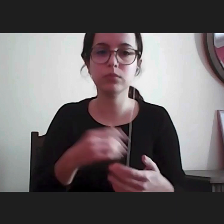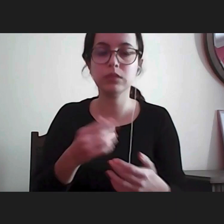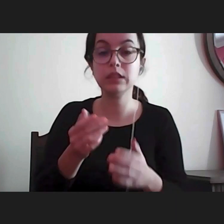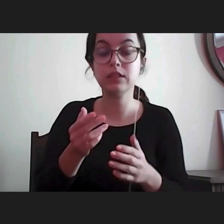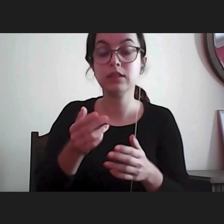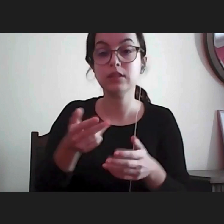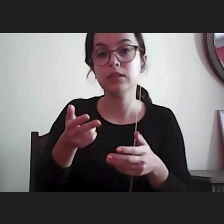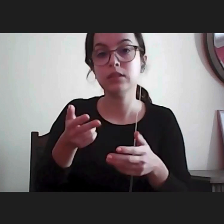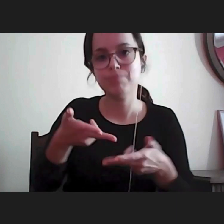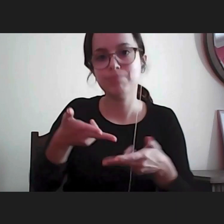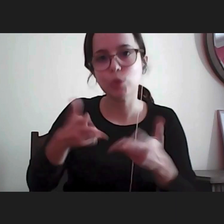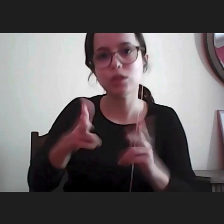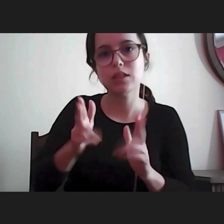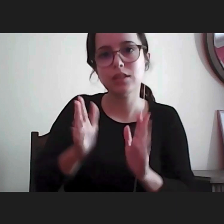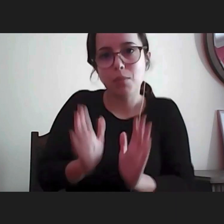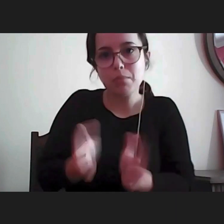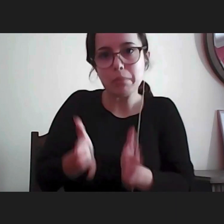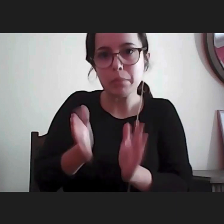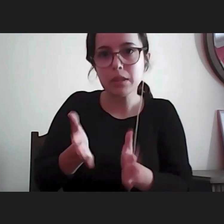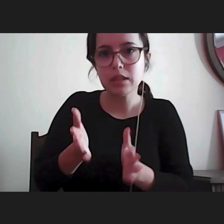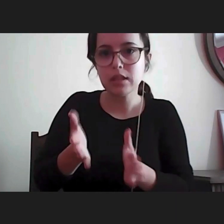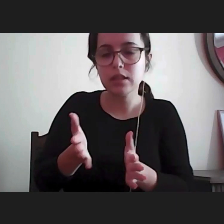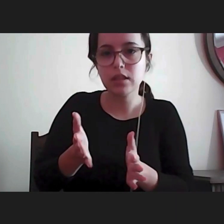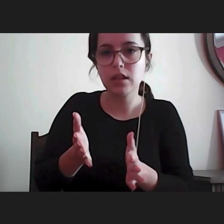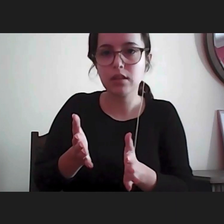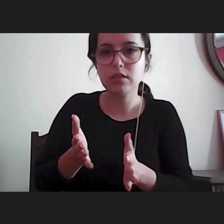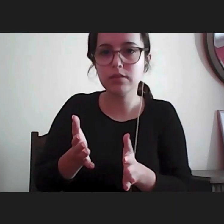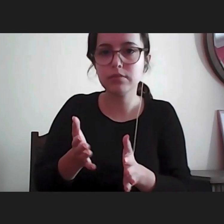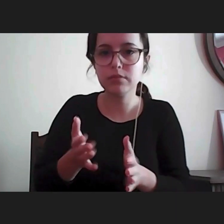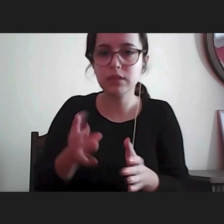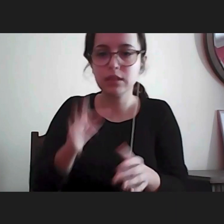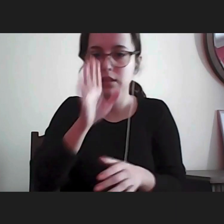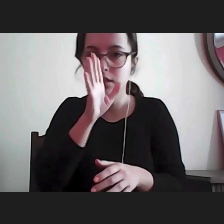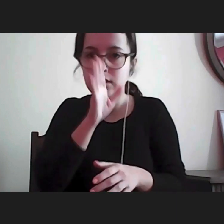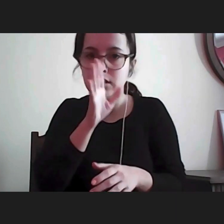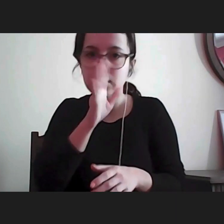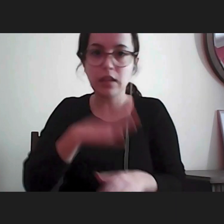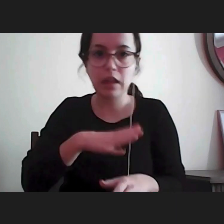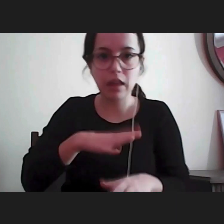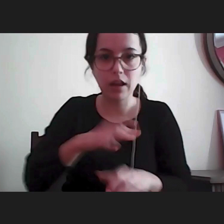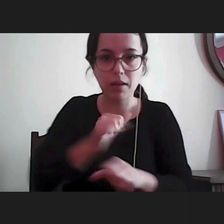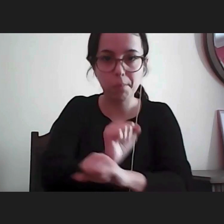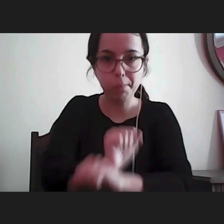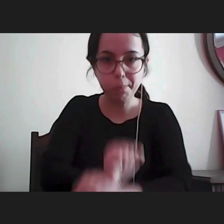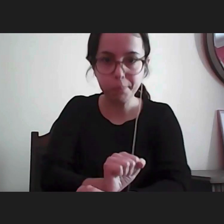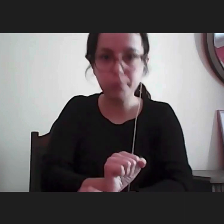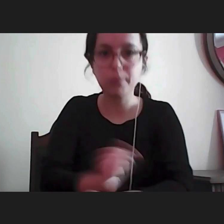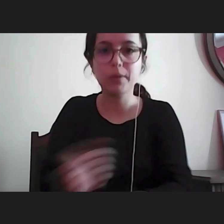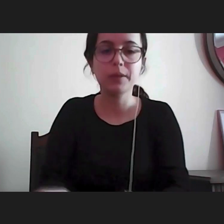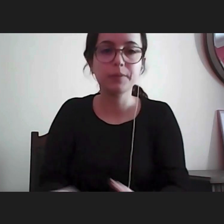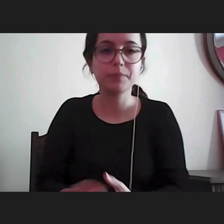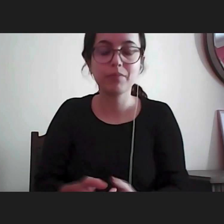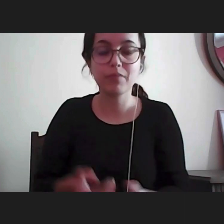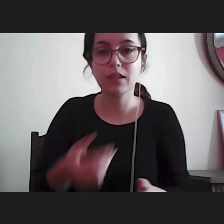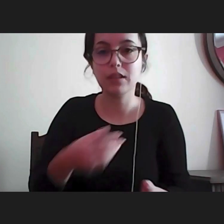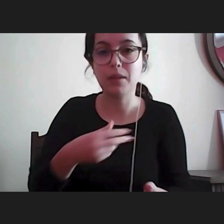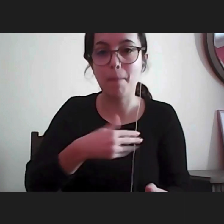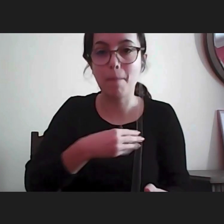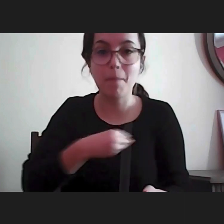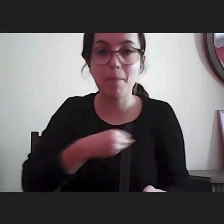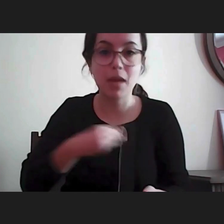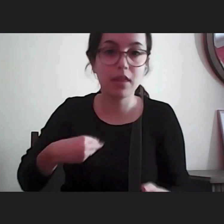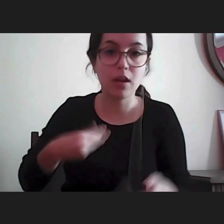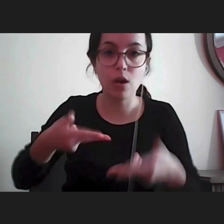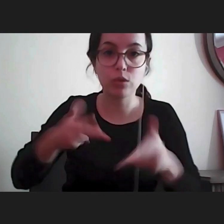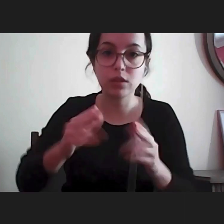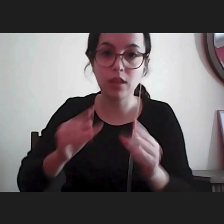enquanto ato médico ou sendo em situação de urgência se não houvesse autorização médica depois ser imediatamente